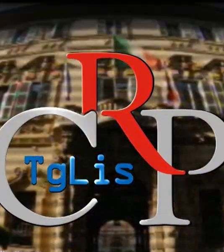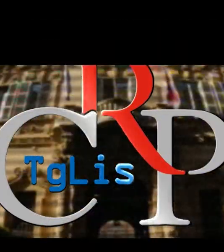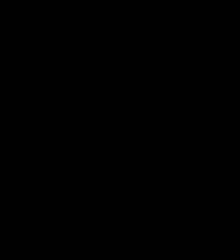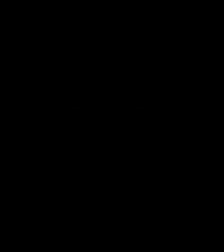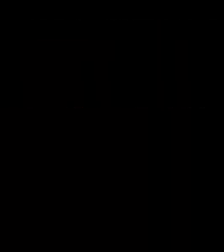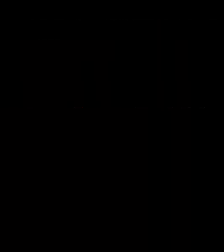Grazie per la visione!